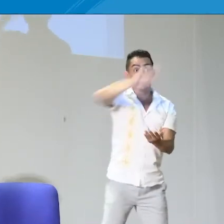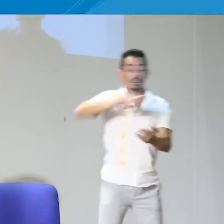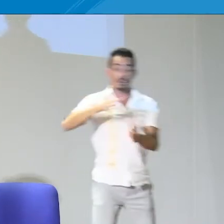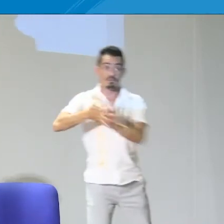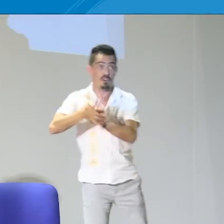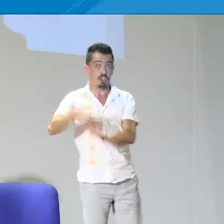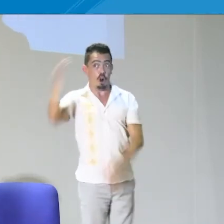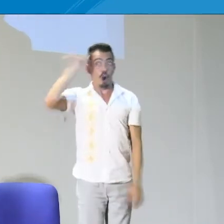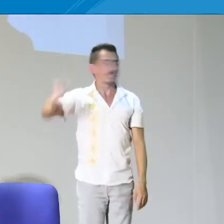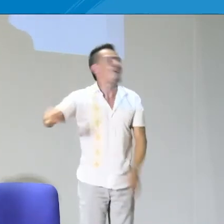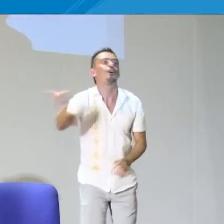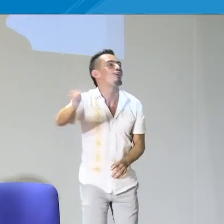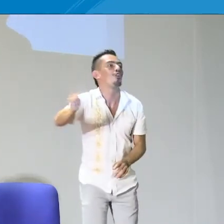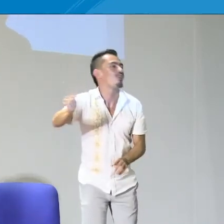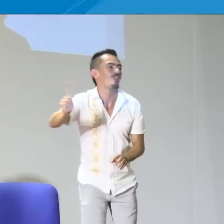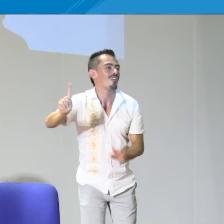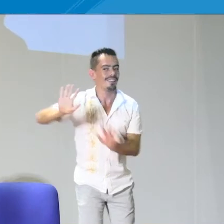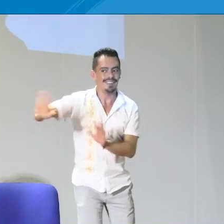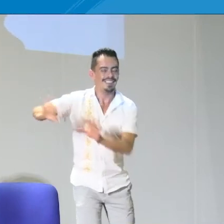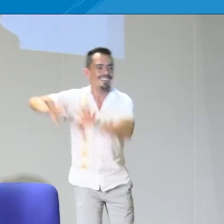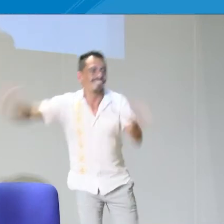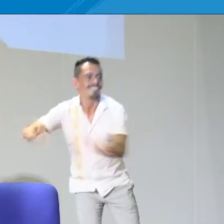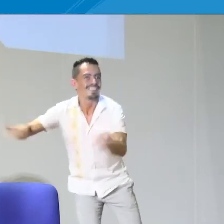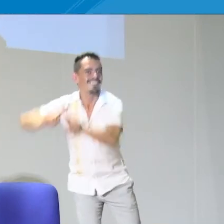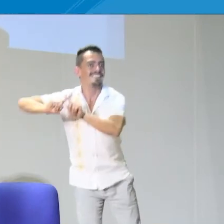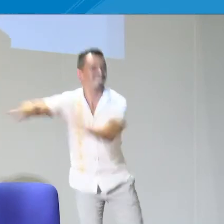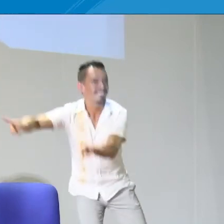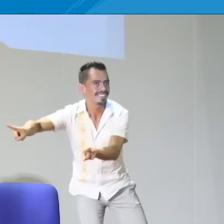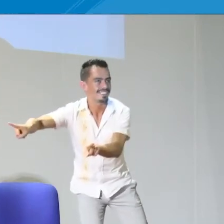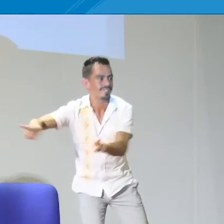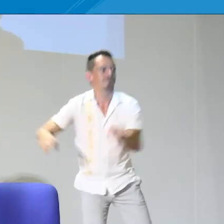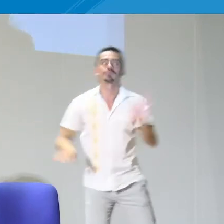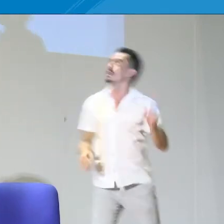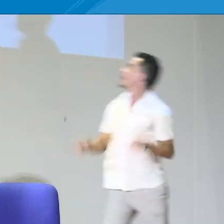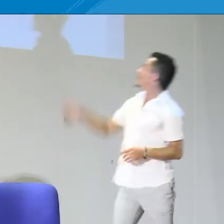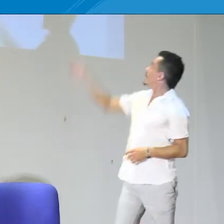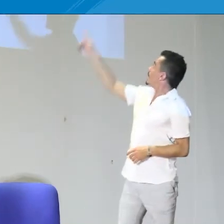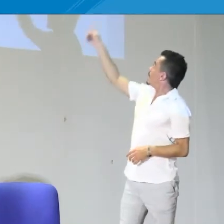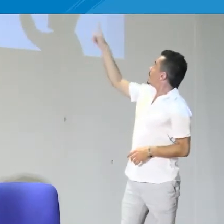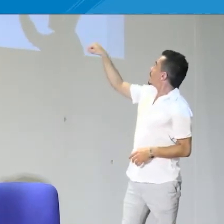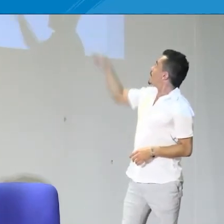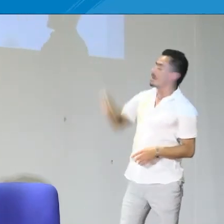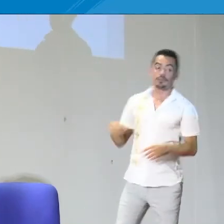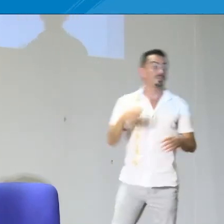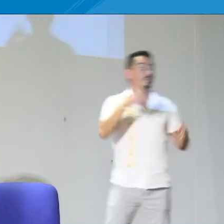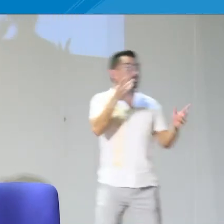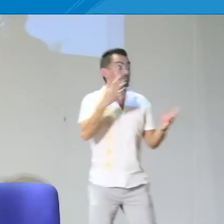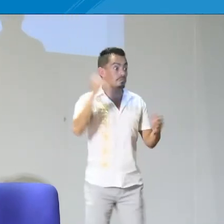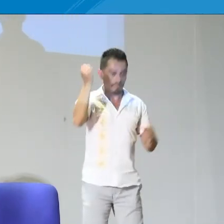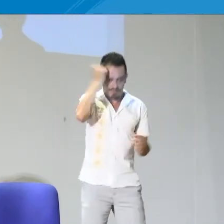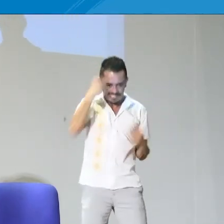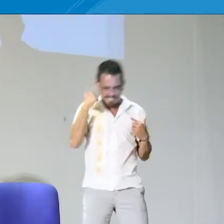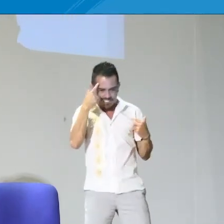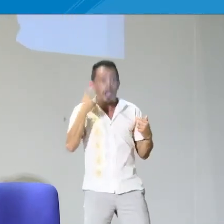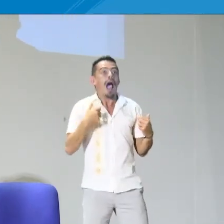apropiadas para los estudiantes que tienen el aula. No tanto memorizar actividades como las tiene el modelo lingüístico, sino